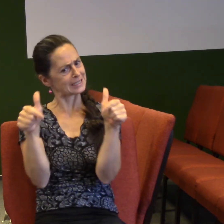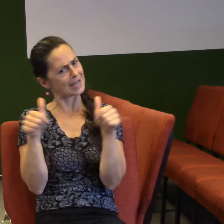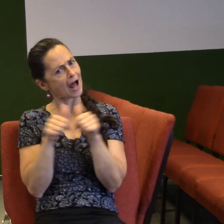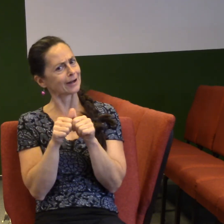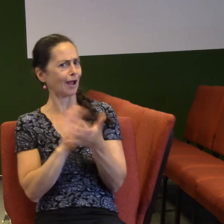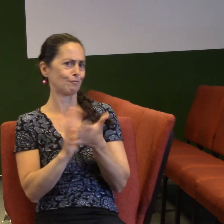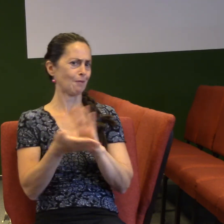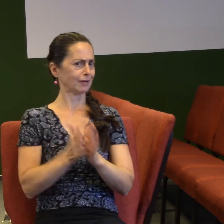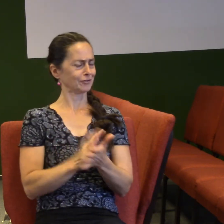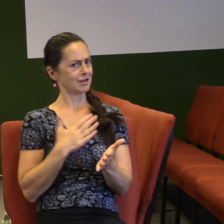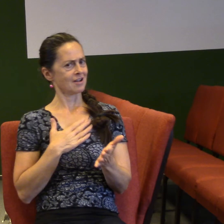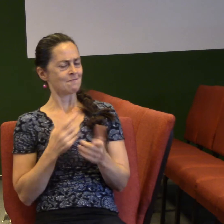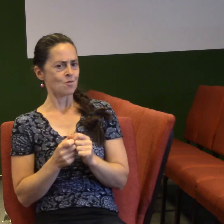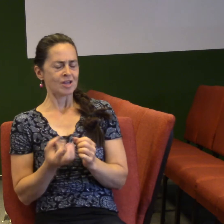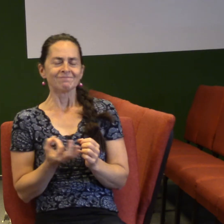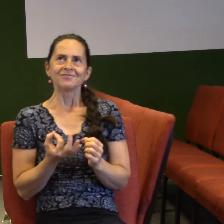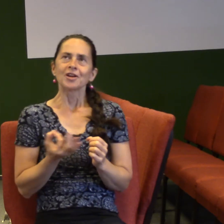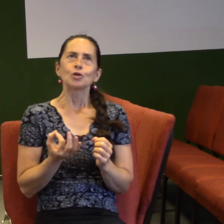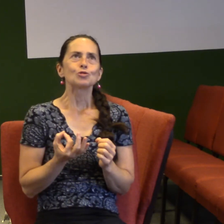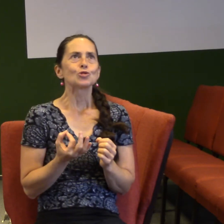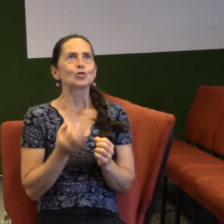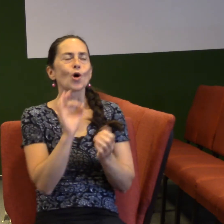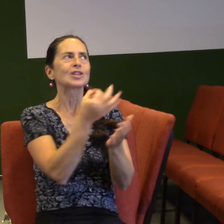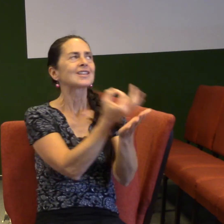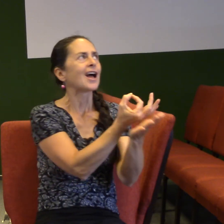tak přemýšlím o tom, co bych jim mohl, či bych jim mohl nejlepším potěšit, co bych jim mohl dát.